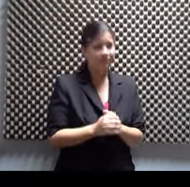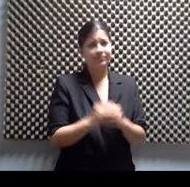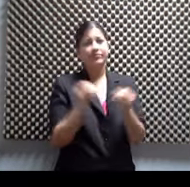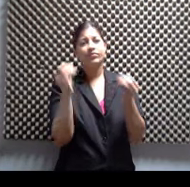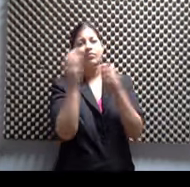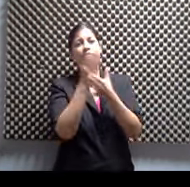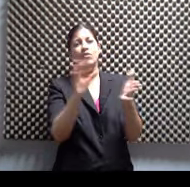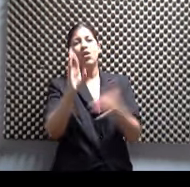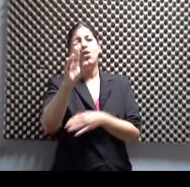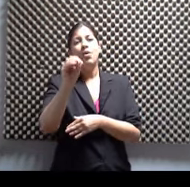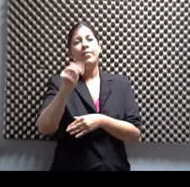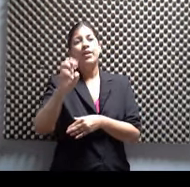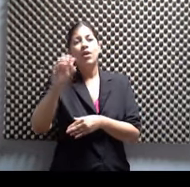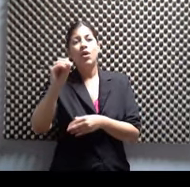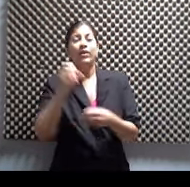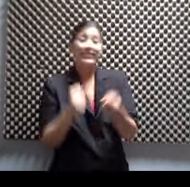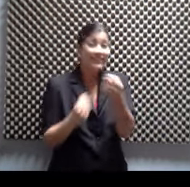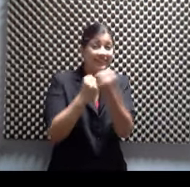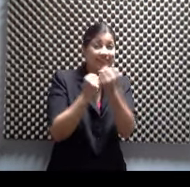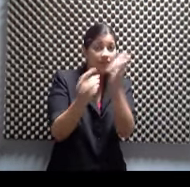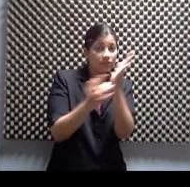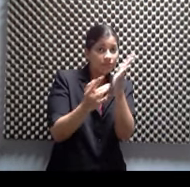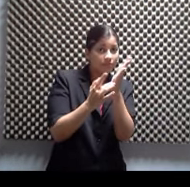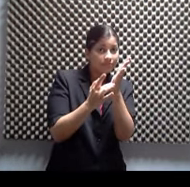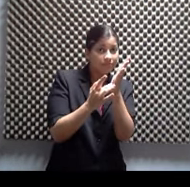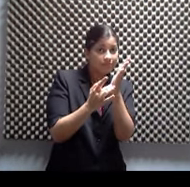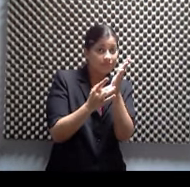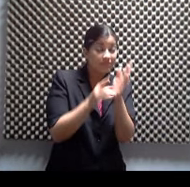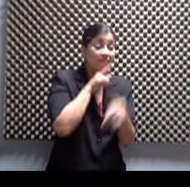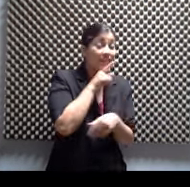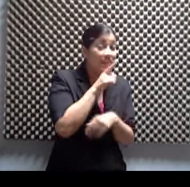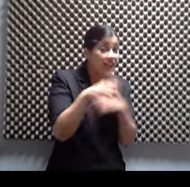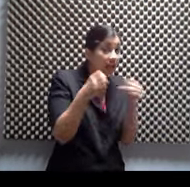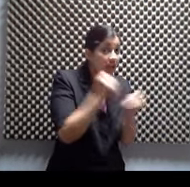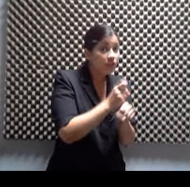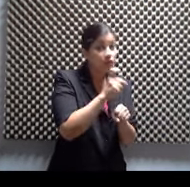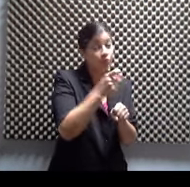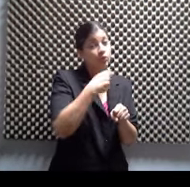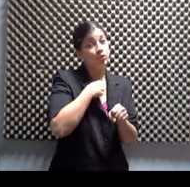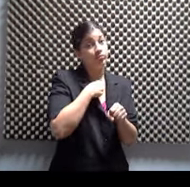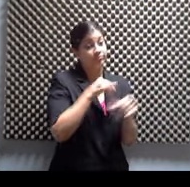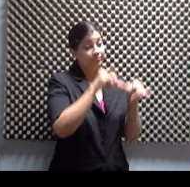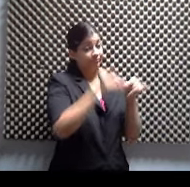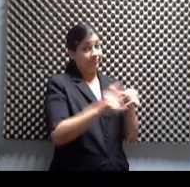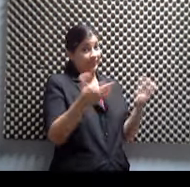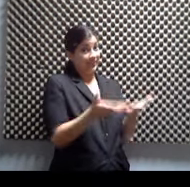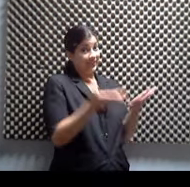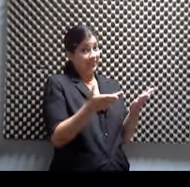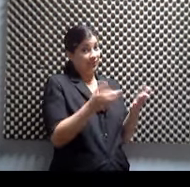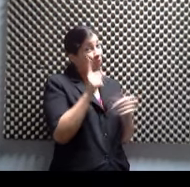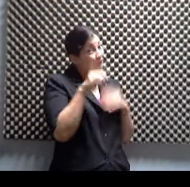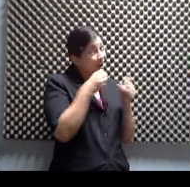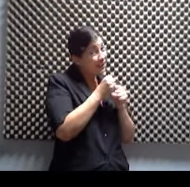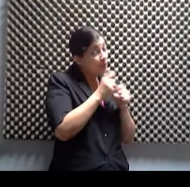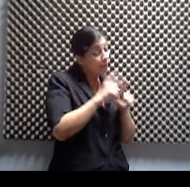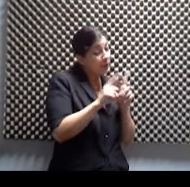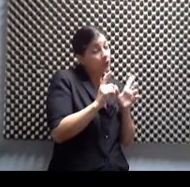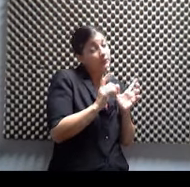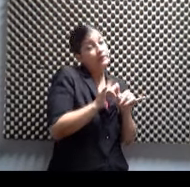el programa de asistencia tecnológica. Y ese año que supuestamente yo iba a pasar aquí. Se convirtió en tres años. Aunque tú y yo